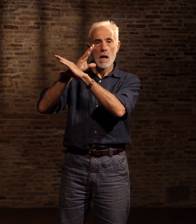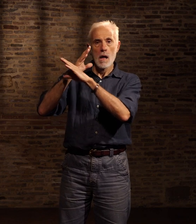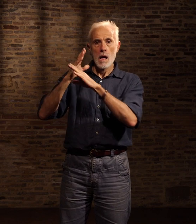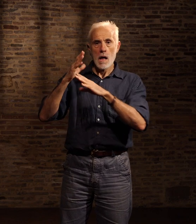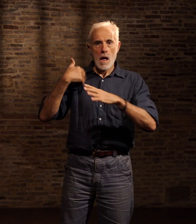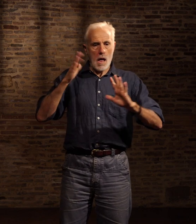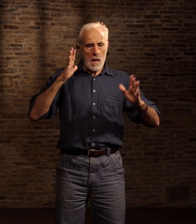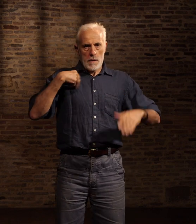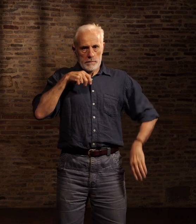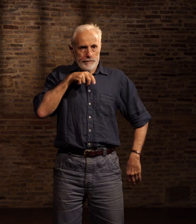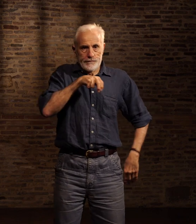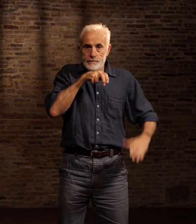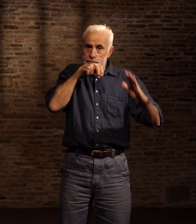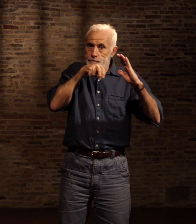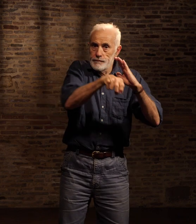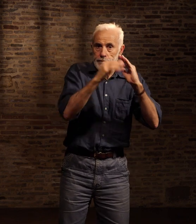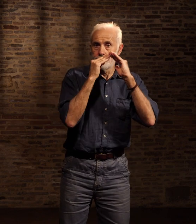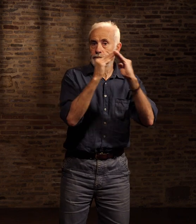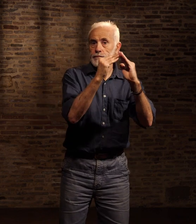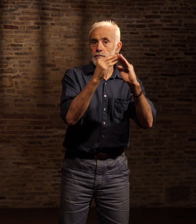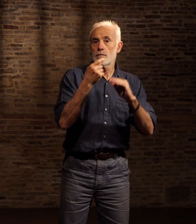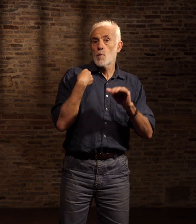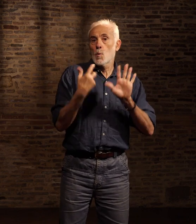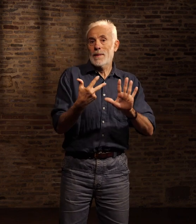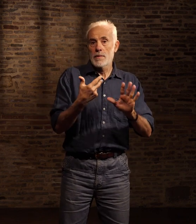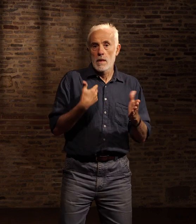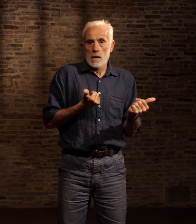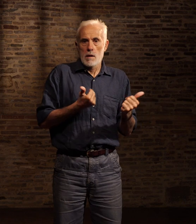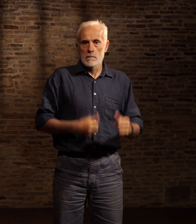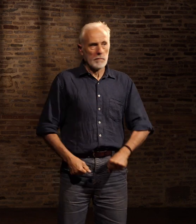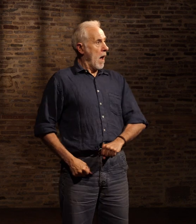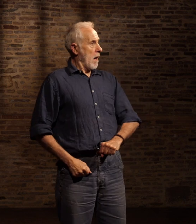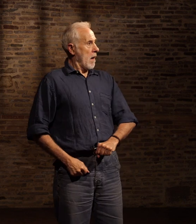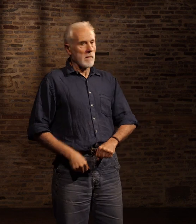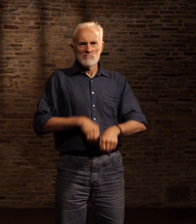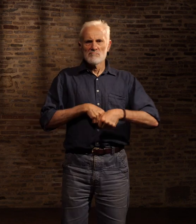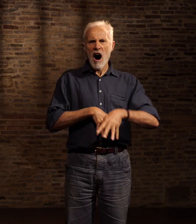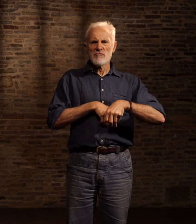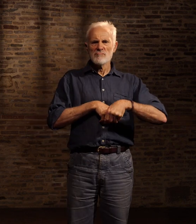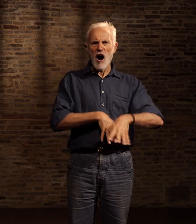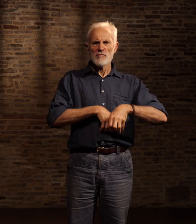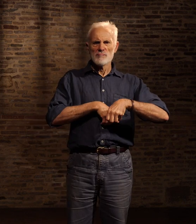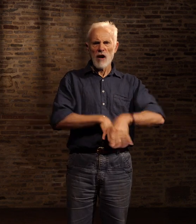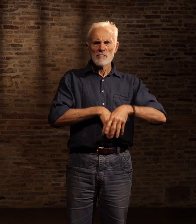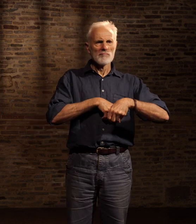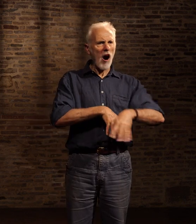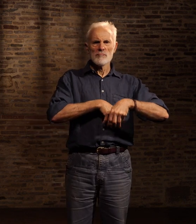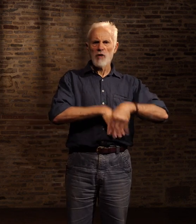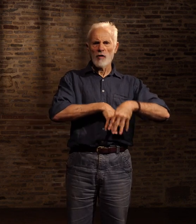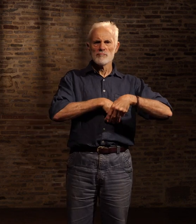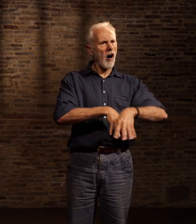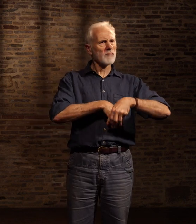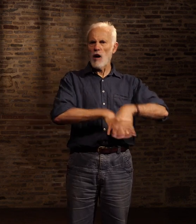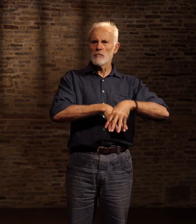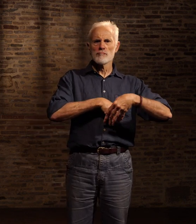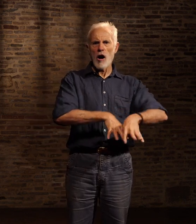Et je suis rentré au cottage 8 Attendant anxieusement l'arrivée de mes camarades Hop ! Deux, trois, quatre Hop ! Deux, trois, quatre Hop !